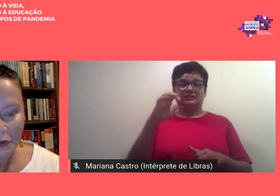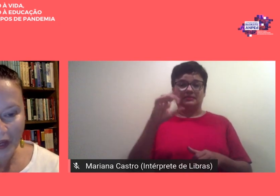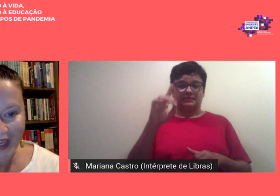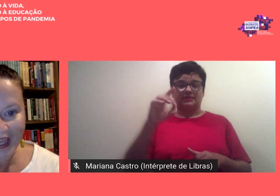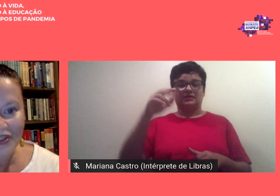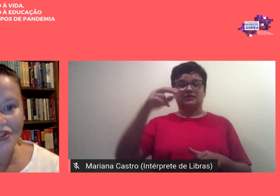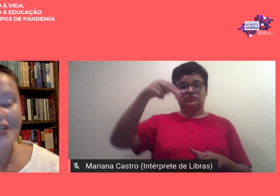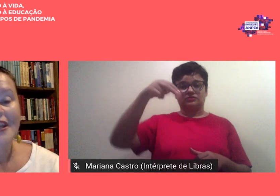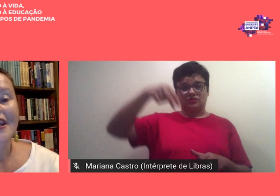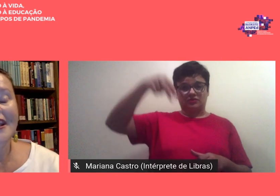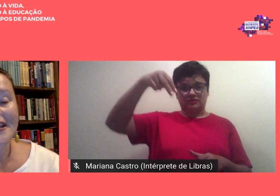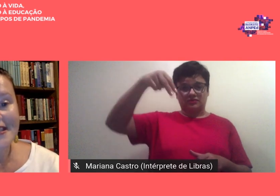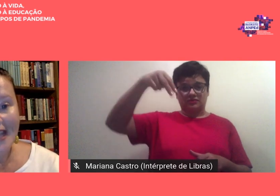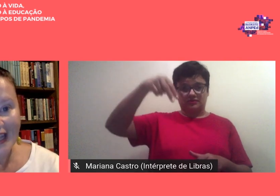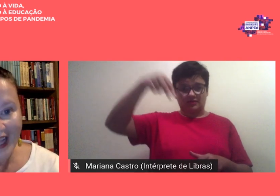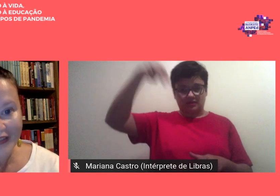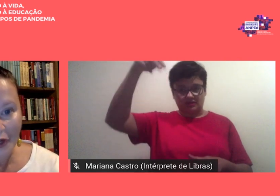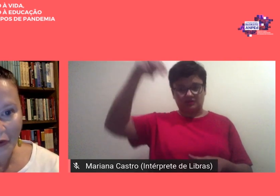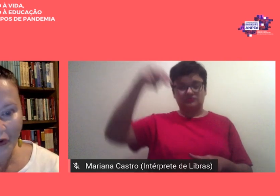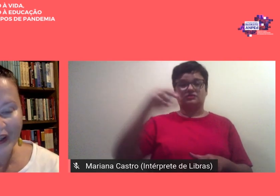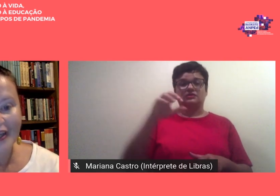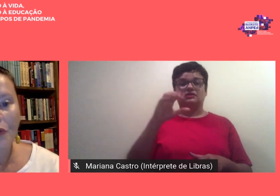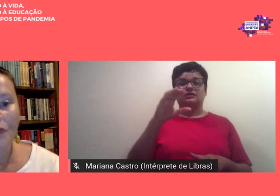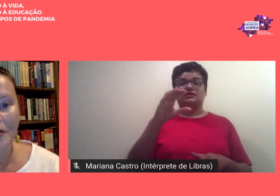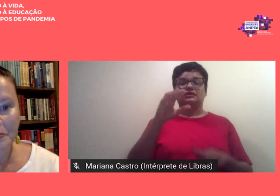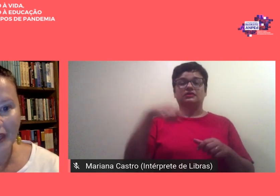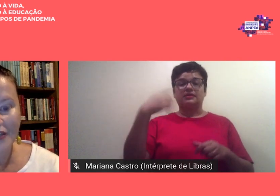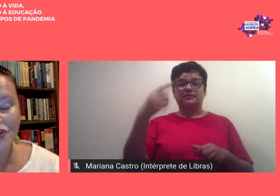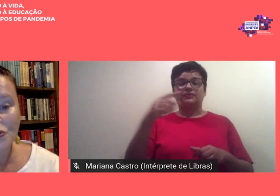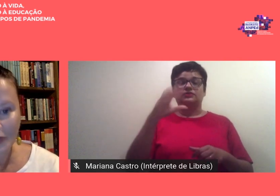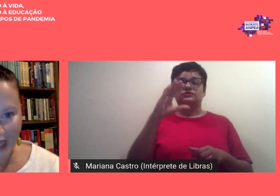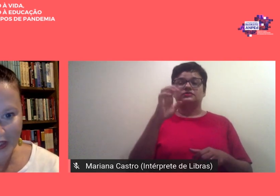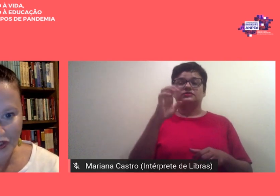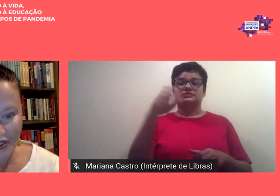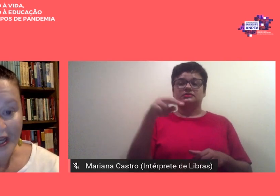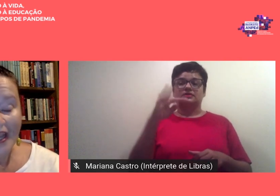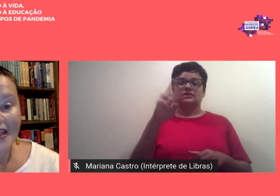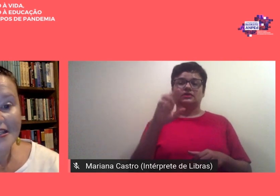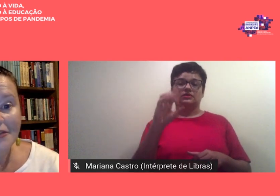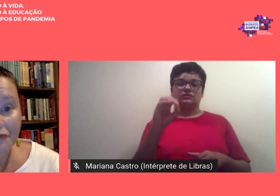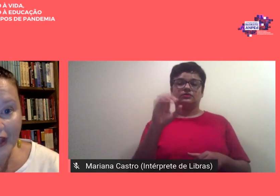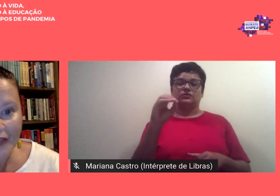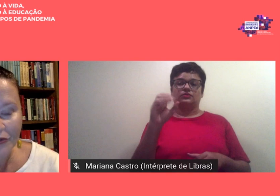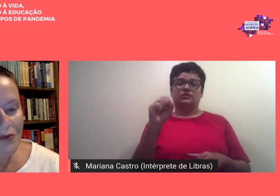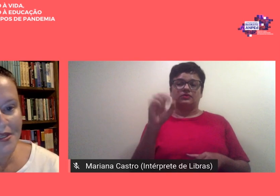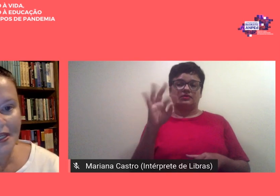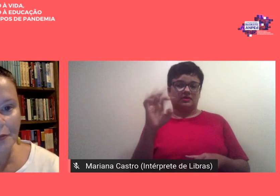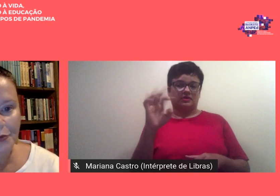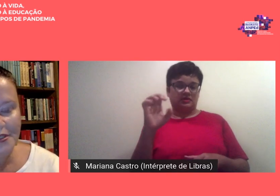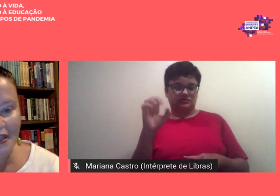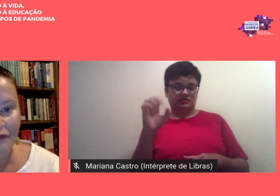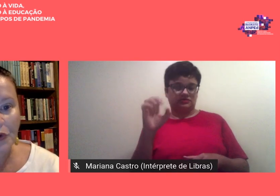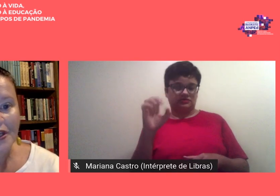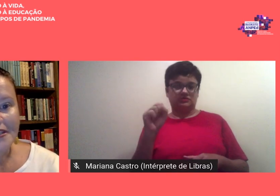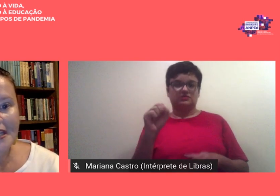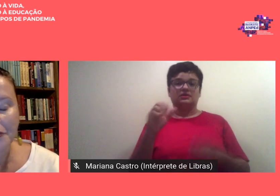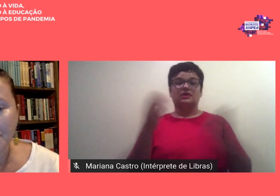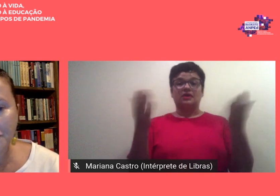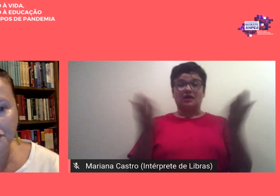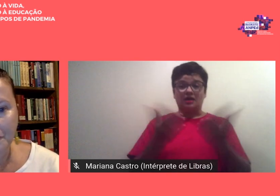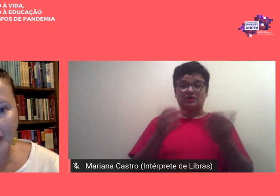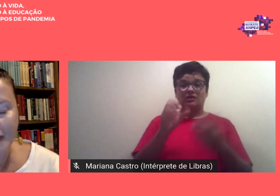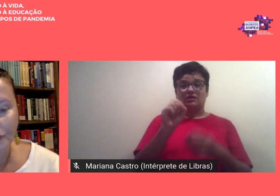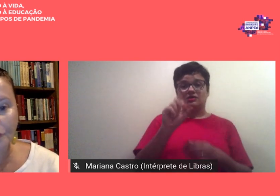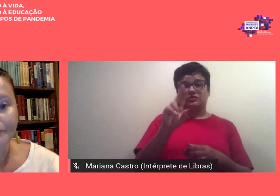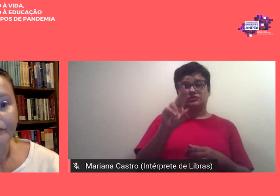Amped Centro-Oeste e encerrado agora com a Amped Sudeste esse feito não seria possível sem